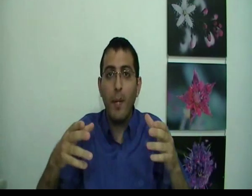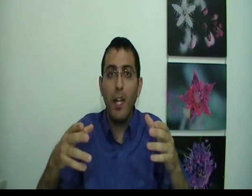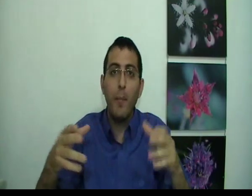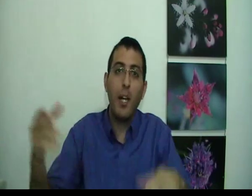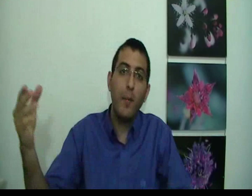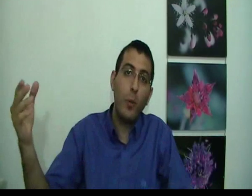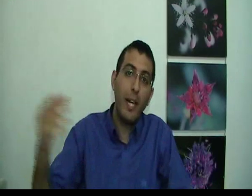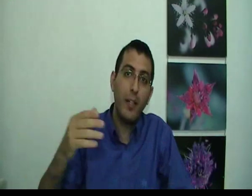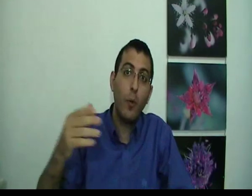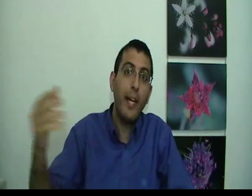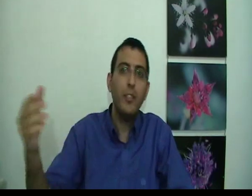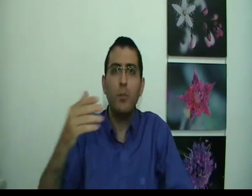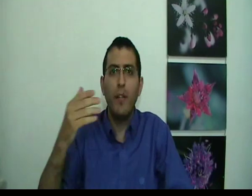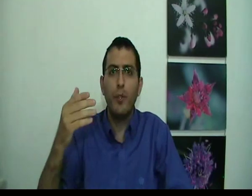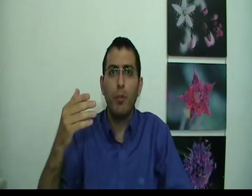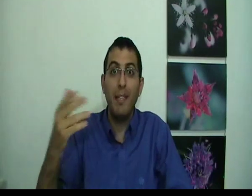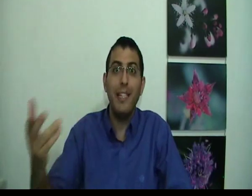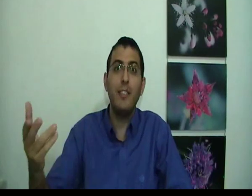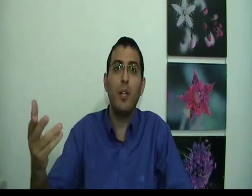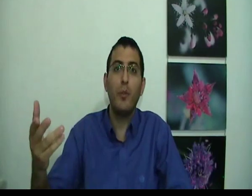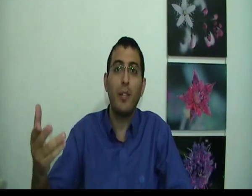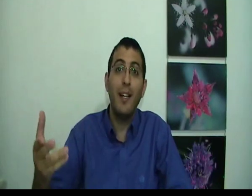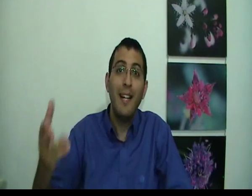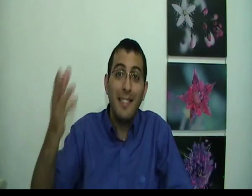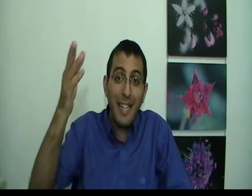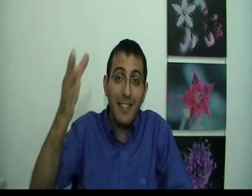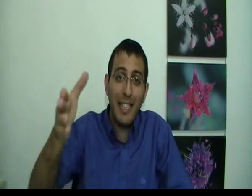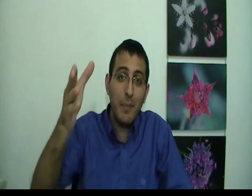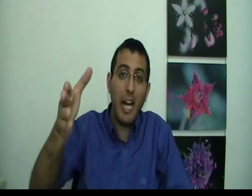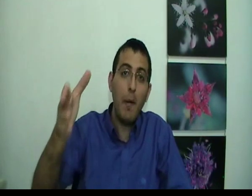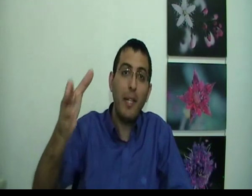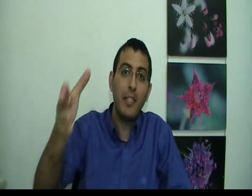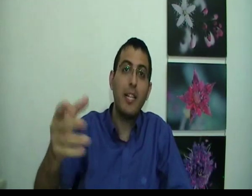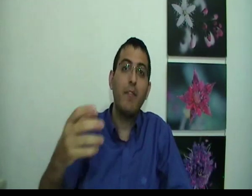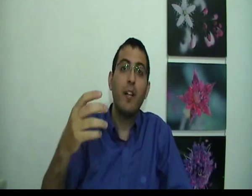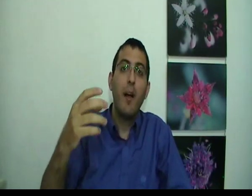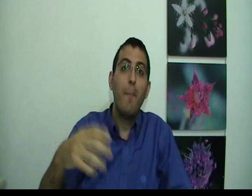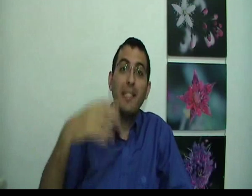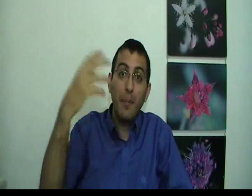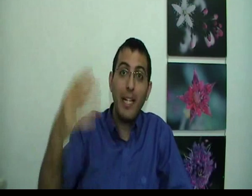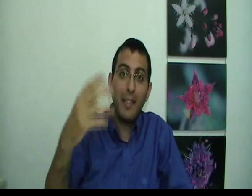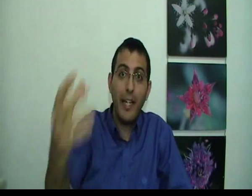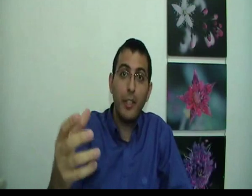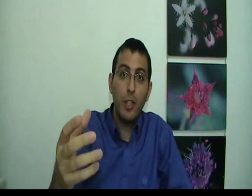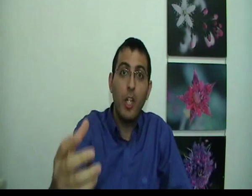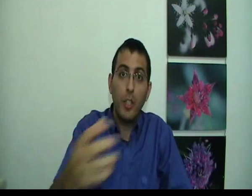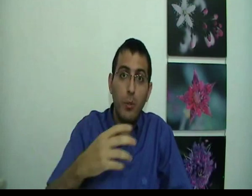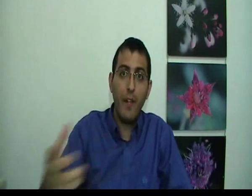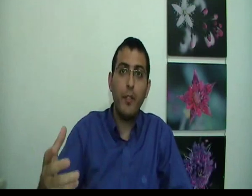חלום ובחלום הוא הולך והוא רואה אש שסורפת אותו מה זה אש שסורפת אותך? זה עתה עצמך ממש עכשיו מדמיין את האש שסורפת